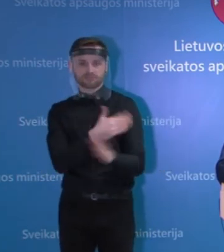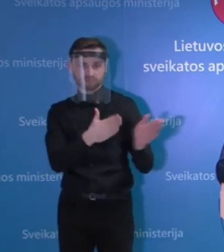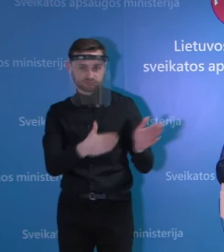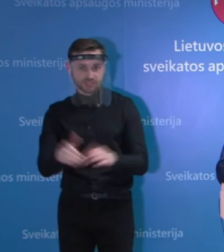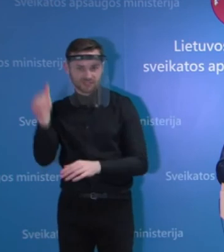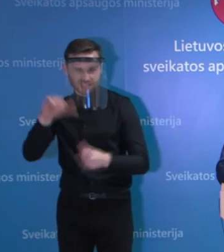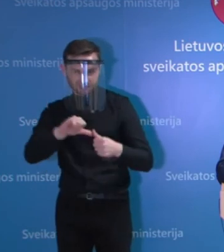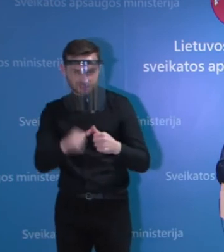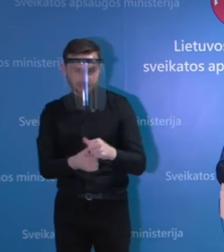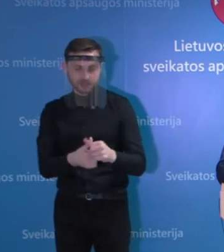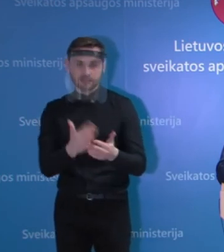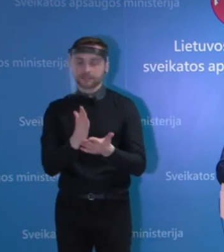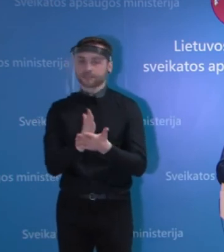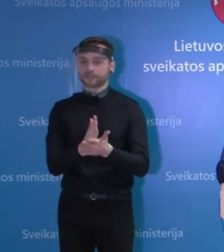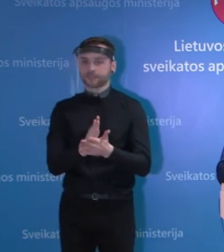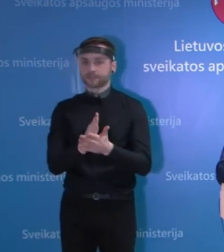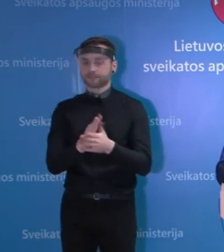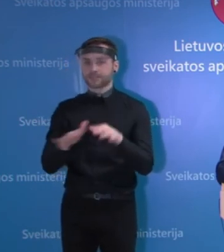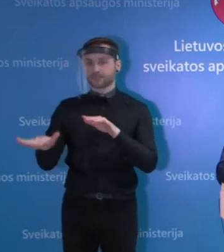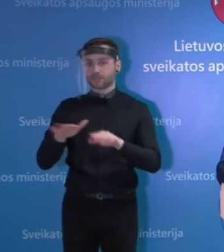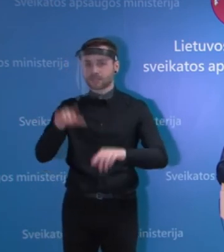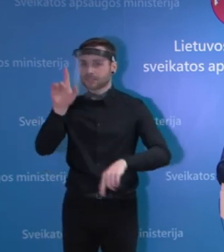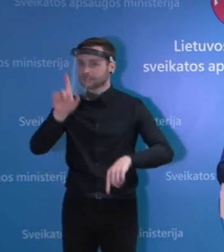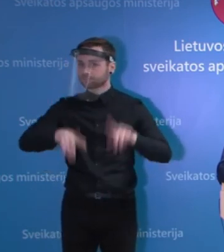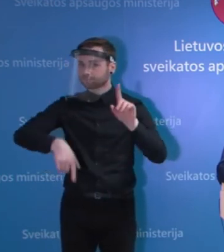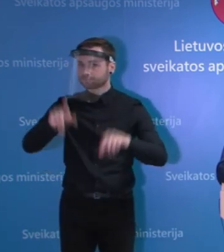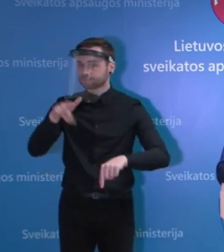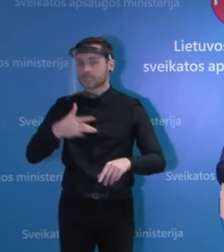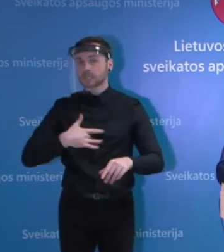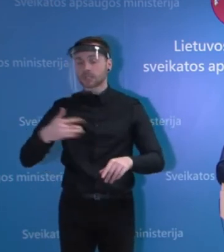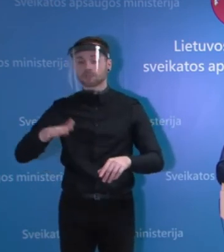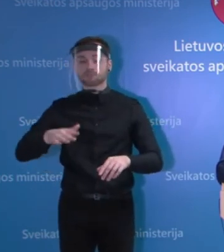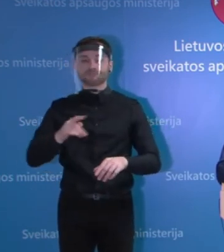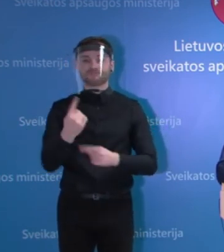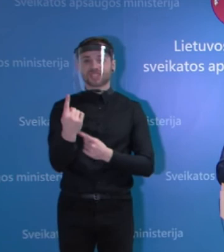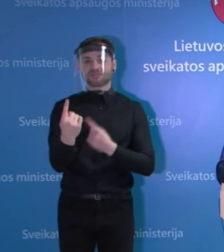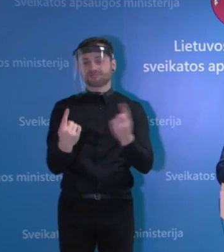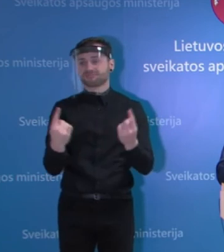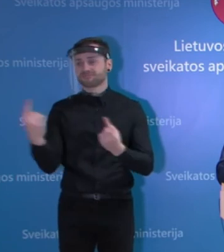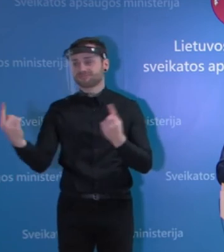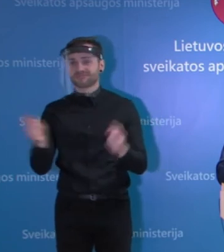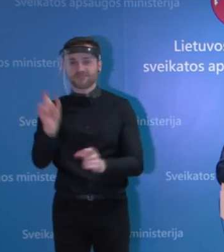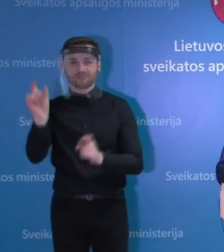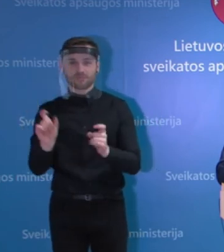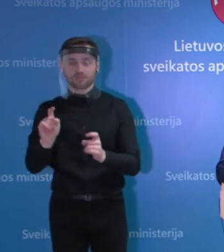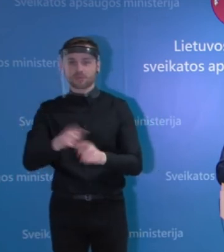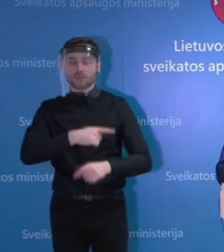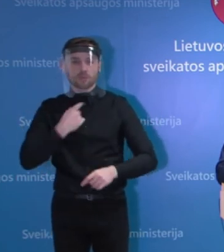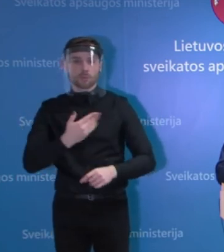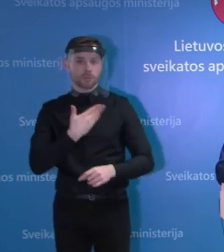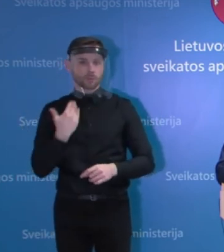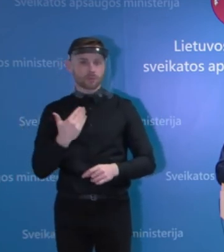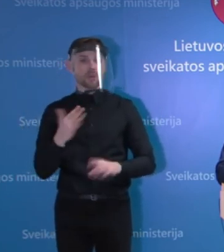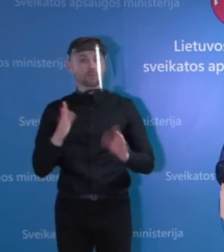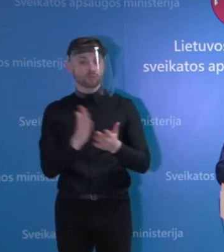išimtinai išskirtiniai atvejai. Vieną kitą mes gal tokį rastumėm. Tai jeigu tokiu atsirastu, gal jam